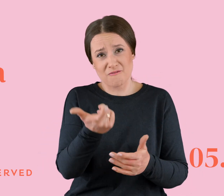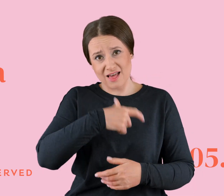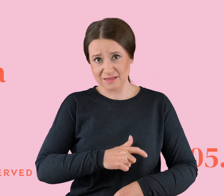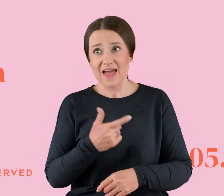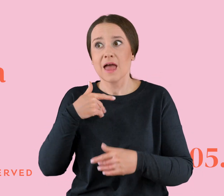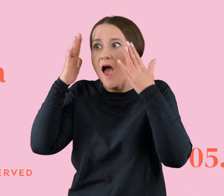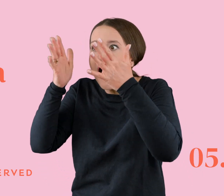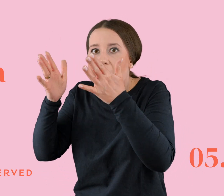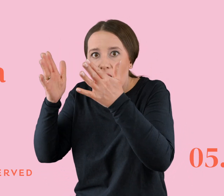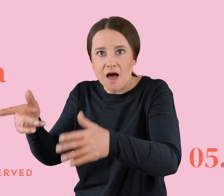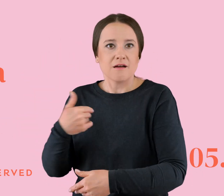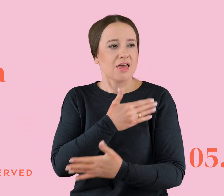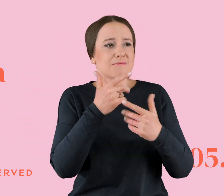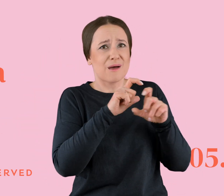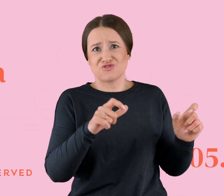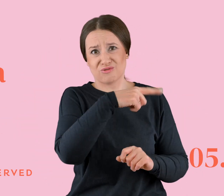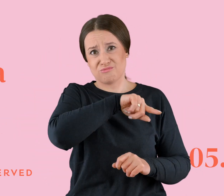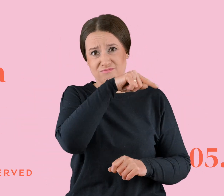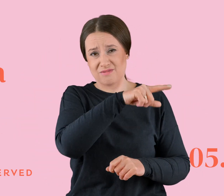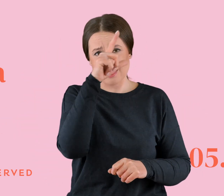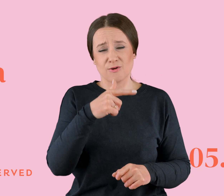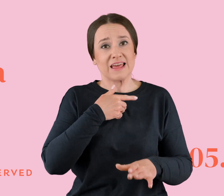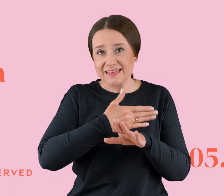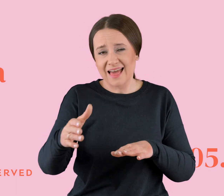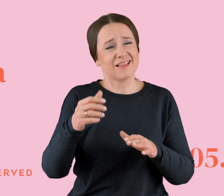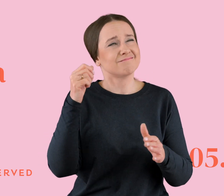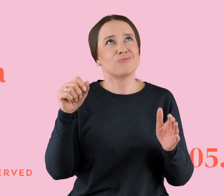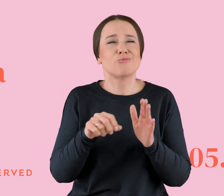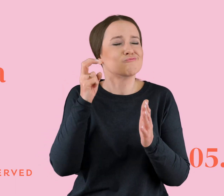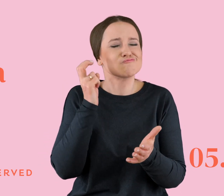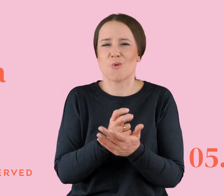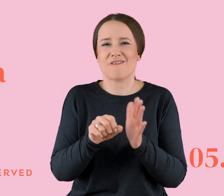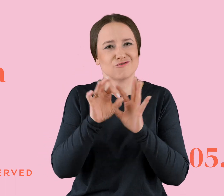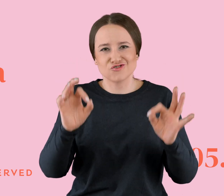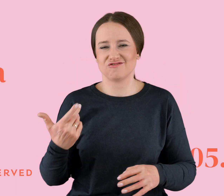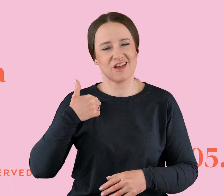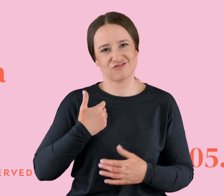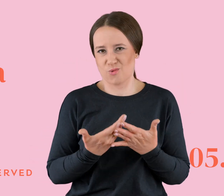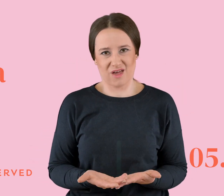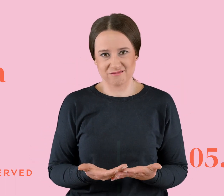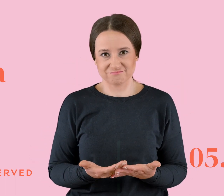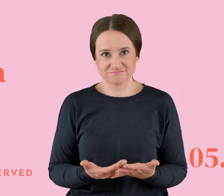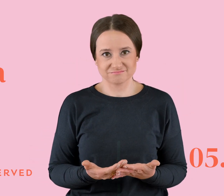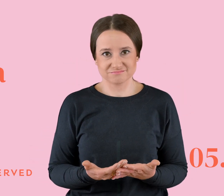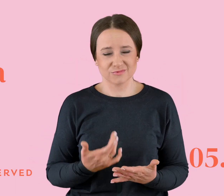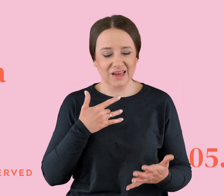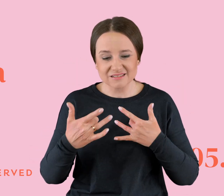że ja nie miałam czasu dla tych ludzi i kurwa do dzisiaj tego żałuję. Do dziś się, że tak powiem, męczę się z tym.